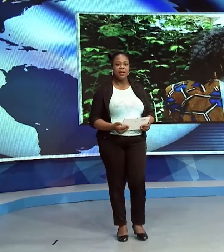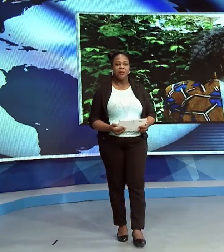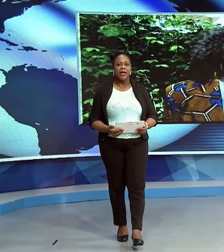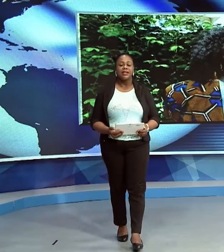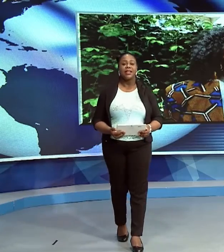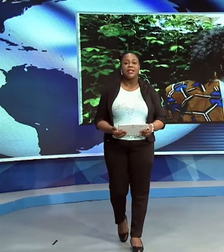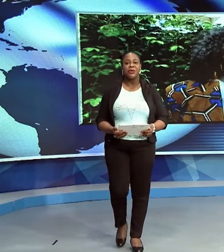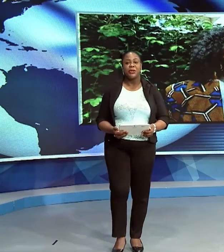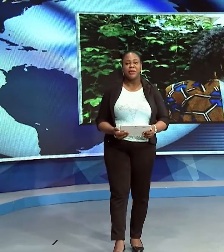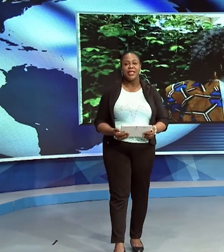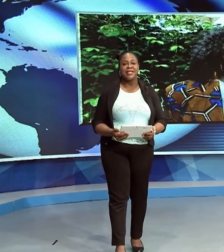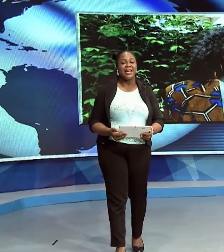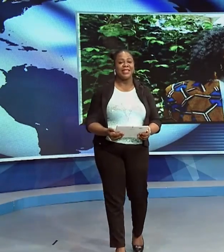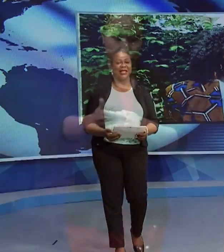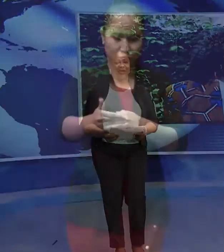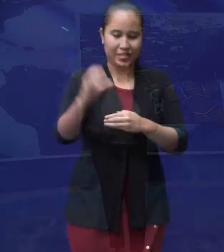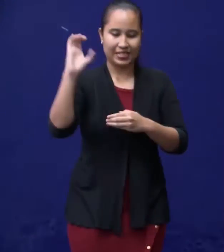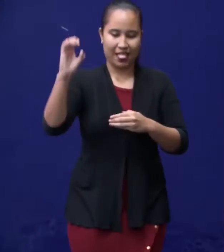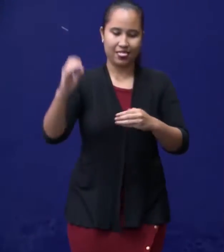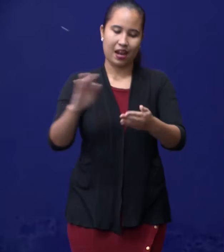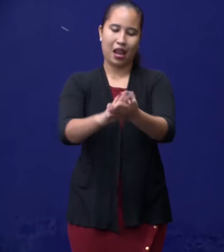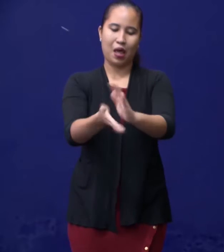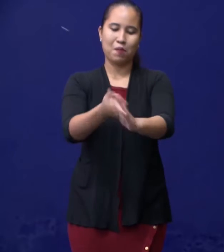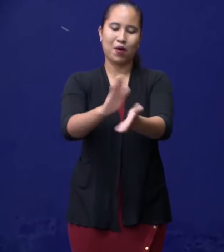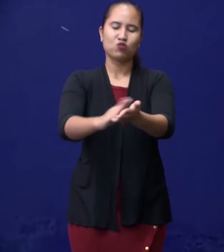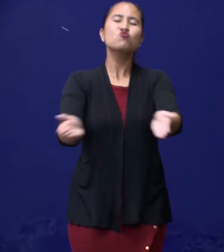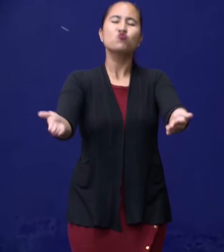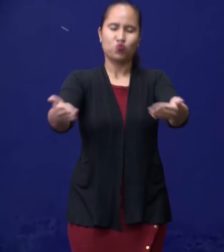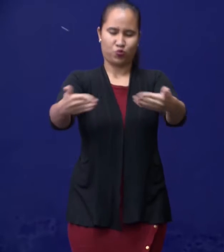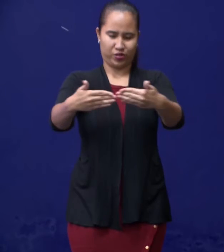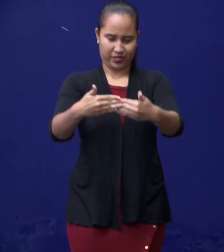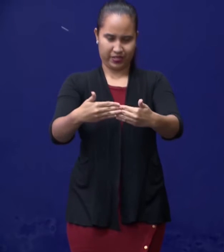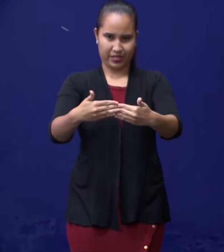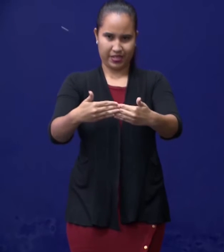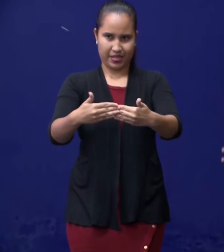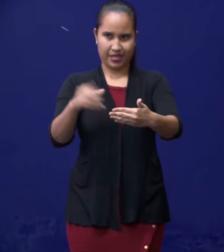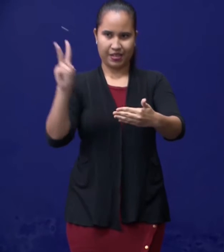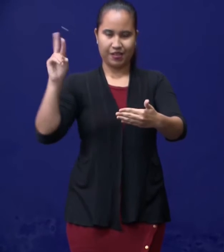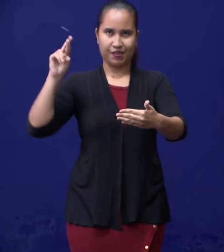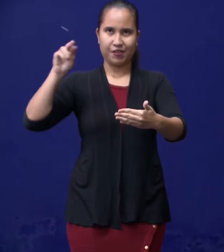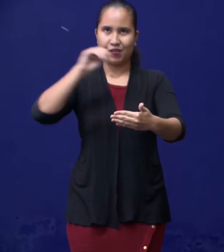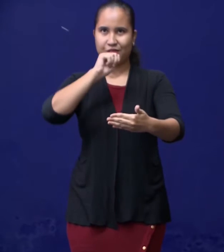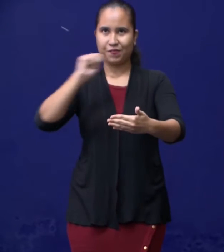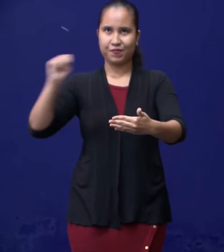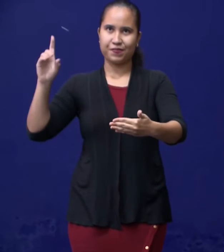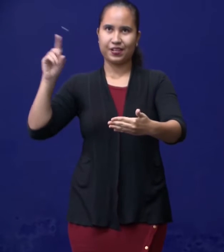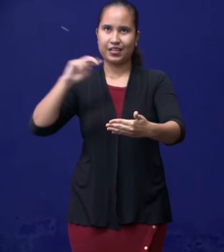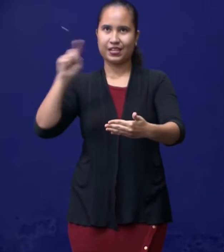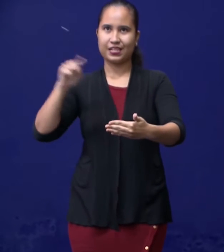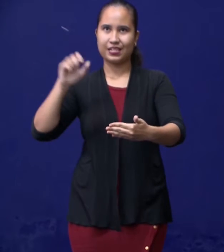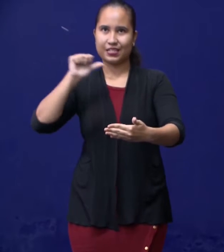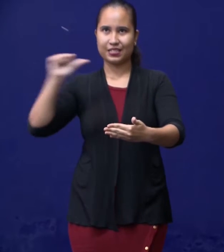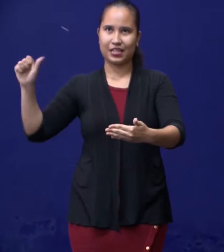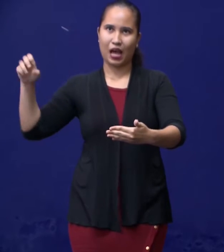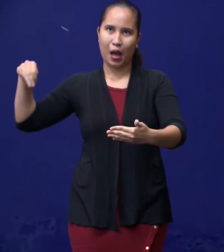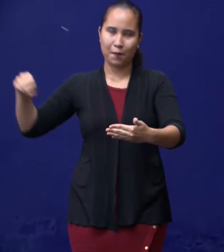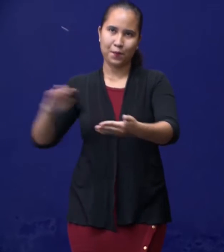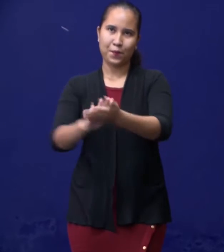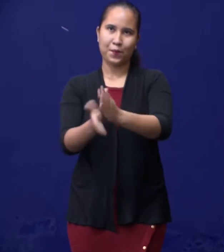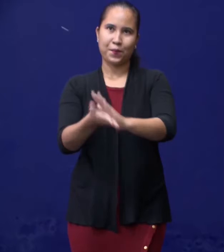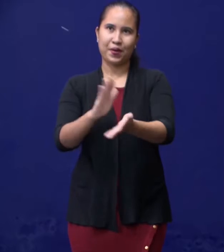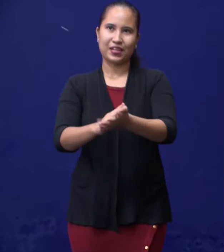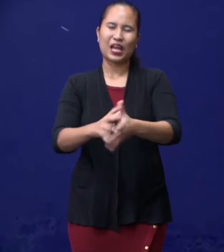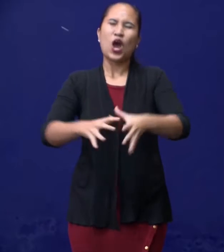De markt aan de Jodenbreestraat is per zaterdag gesloten. Dit deelde de districtscommissaris van Paramaribo Noordoost,